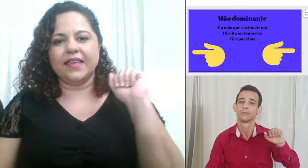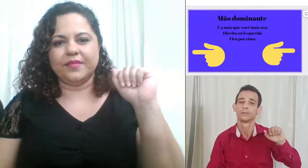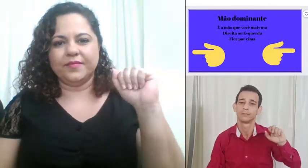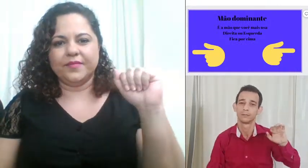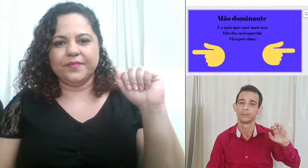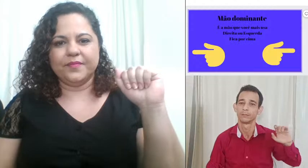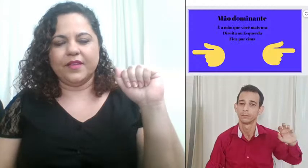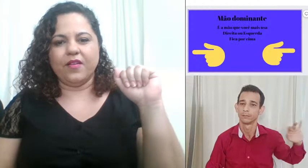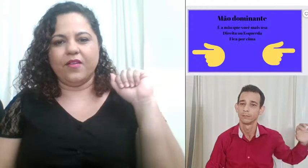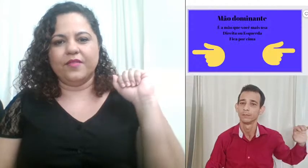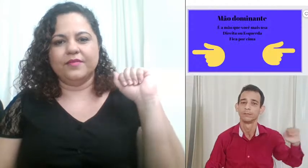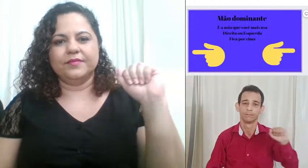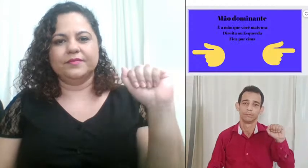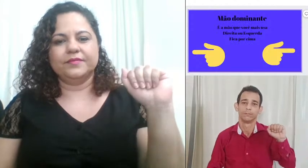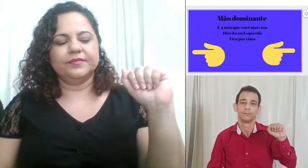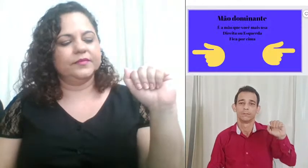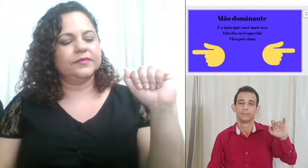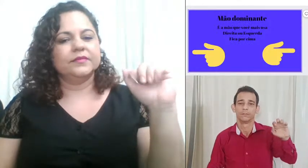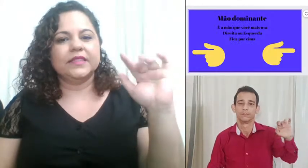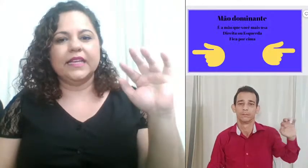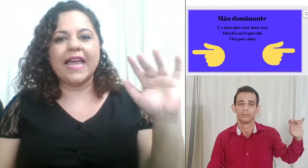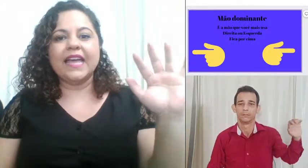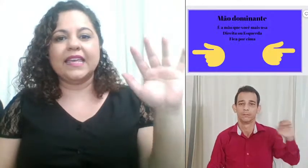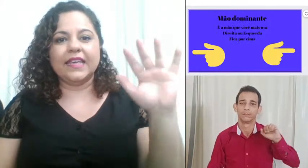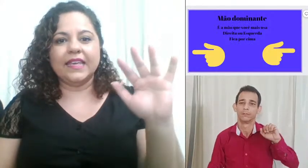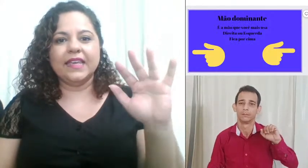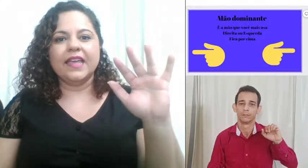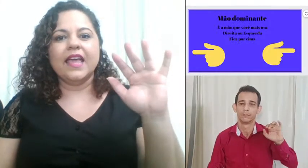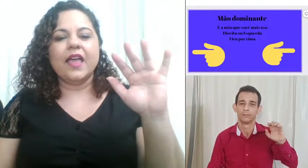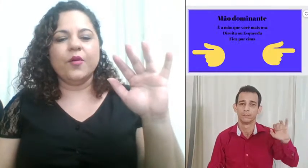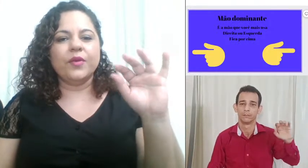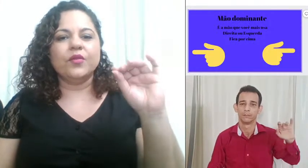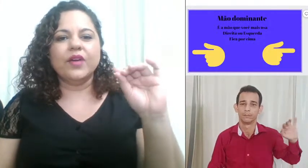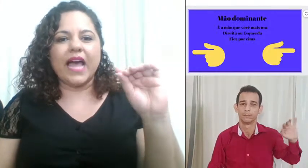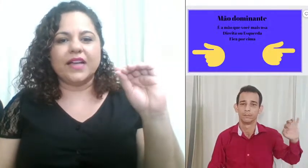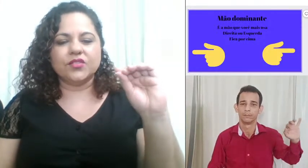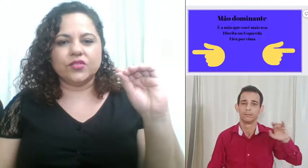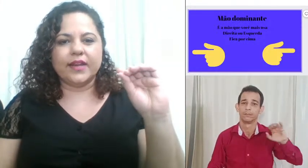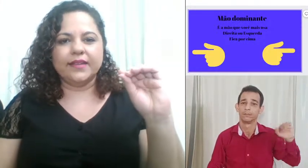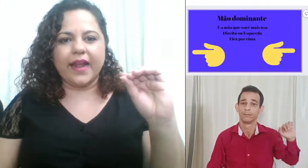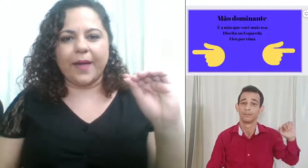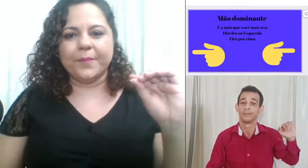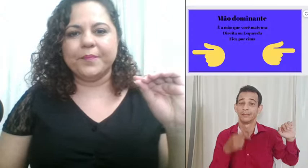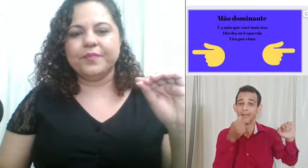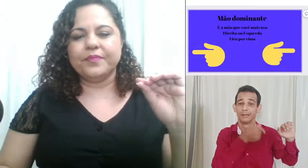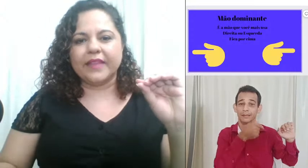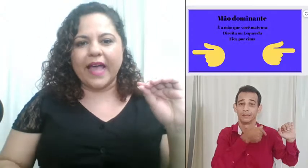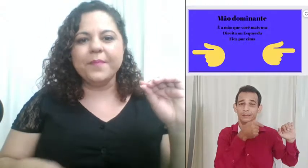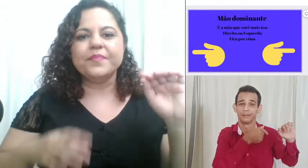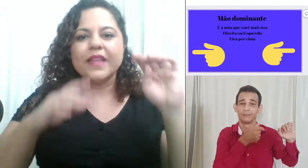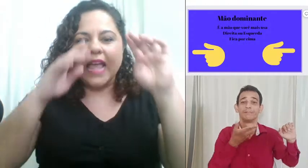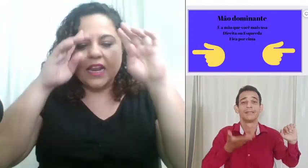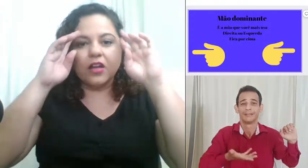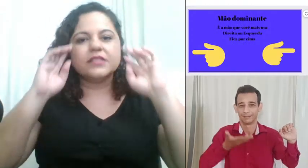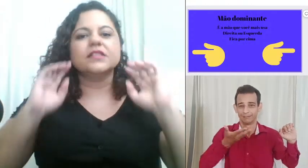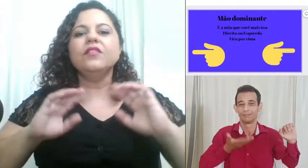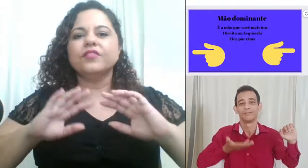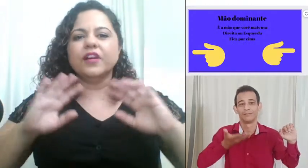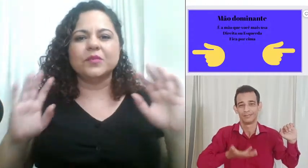ó e aqui é o meu lugar de soletrar tá nós não vamos